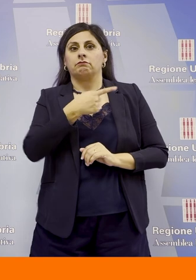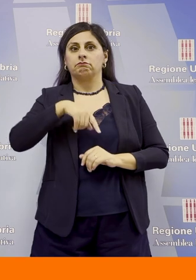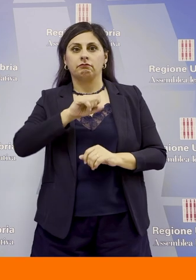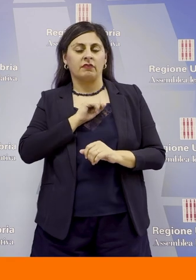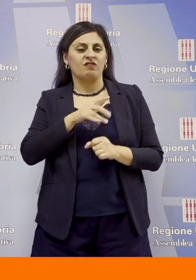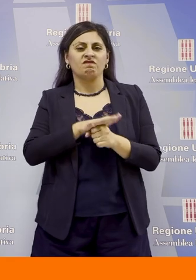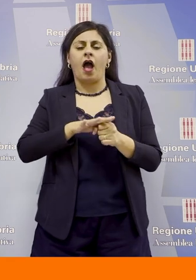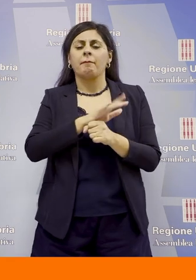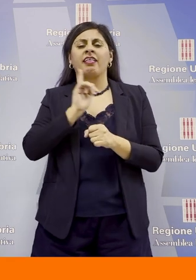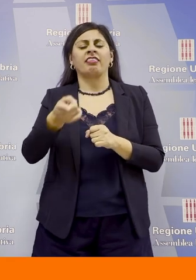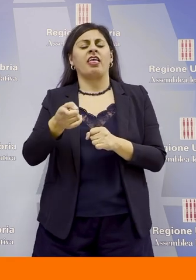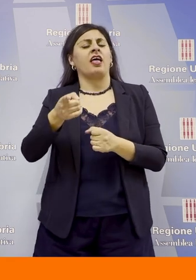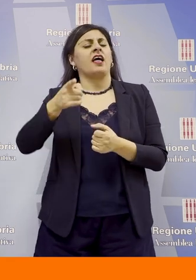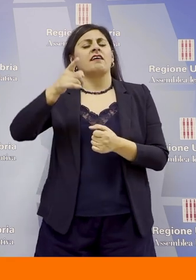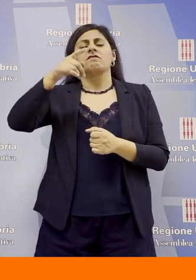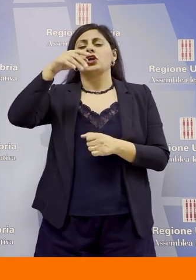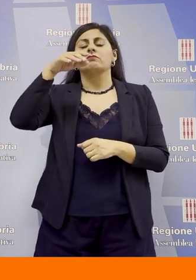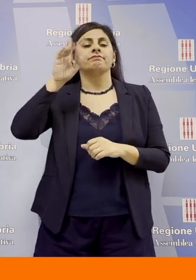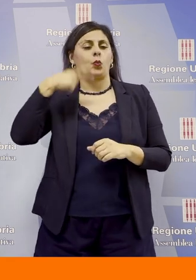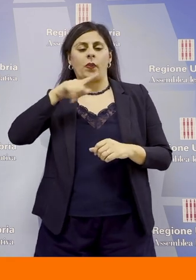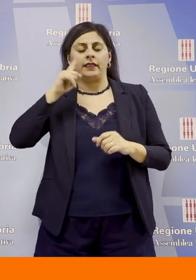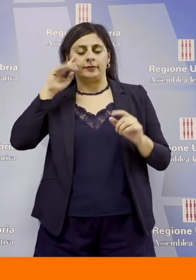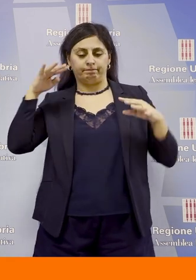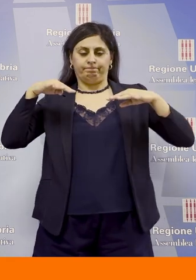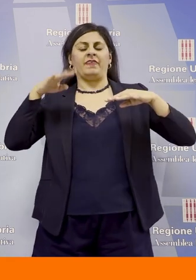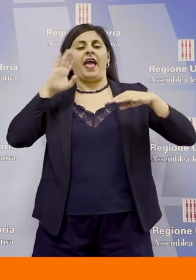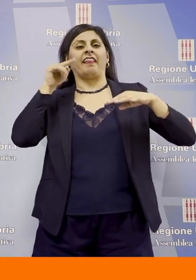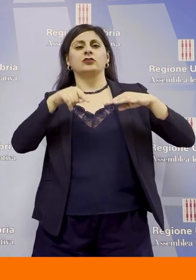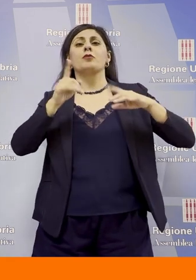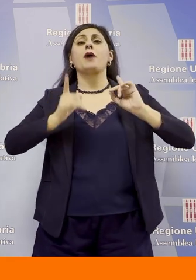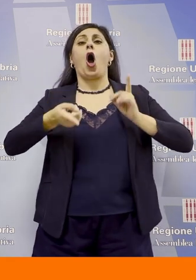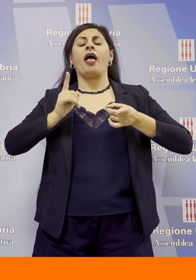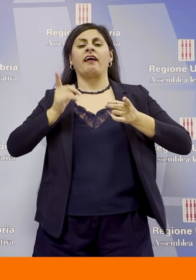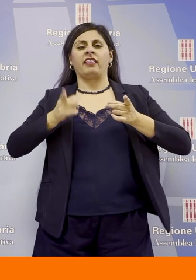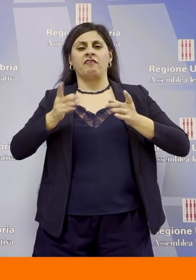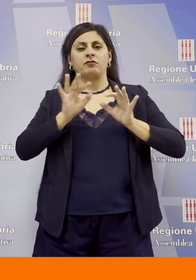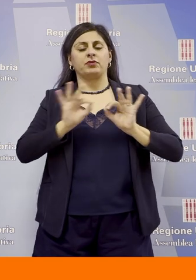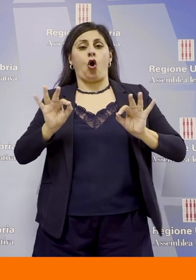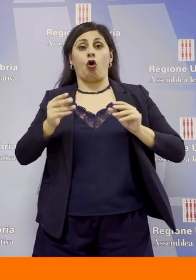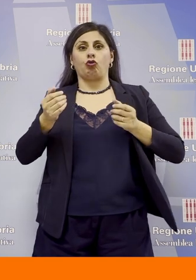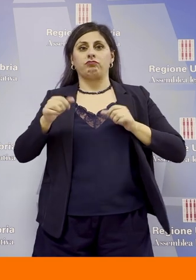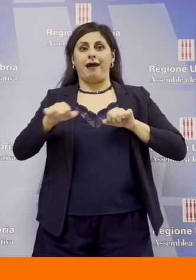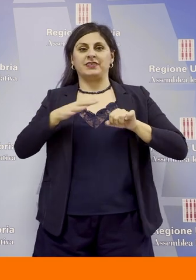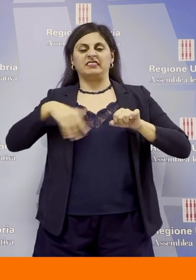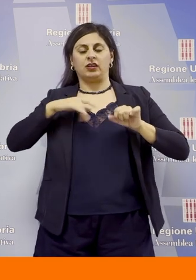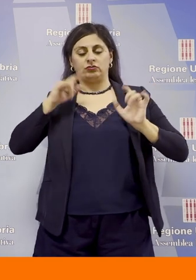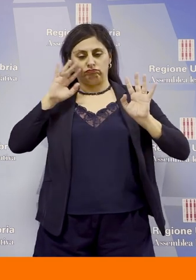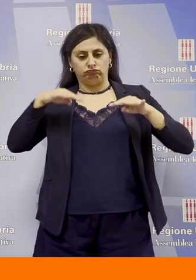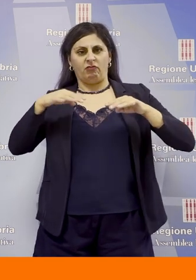debba essere messa al centro dell'attenzione dell'agenda politica delle amministrazioni e